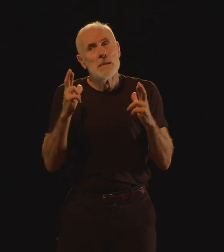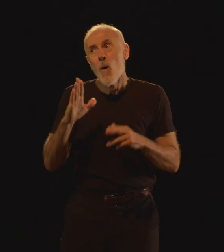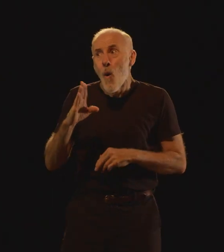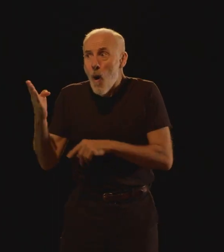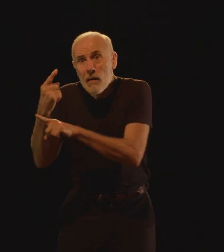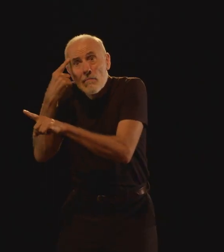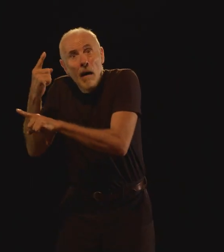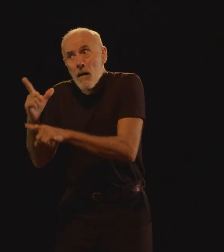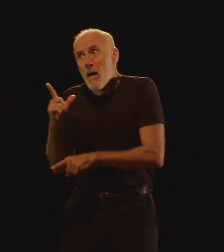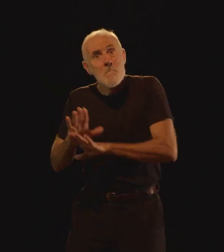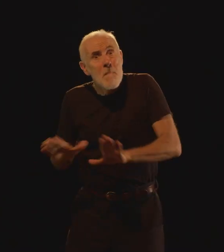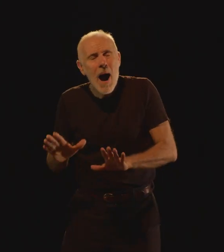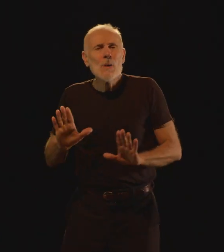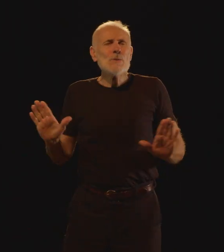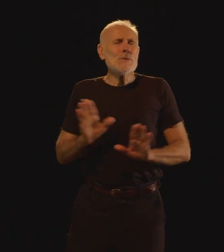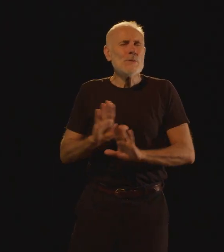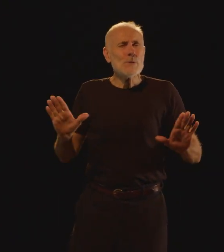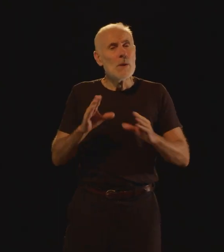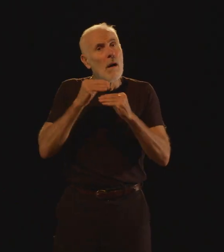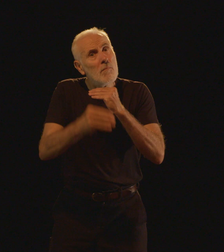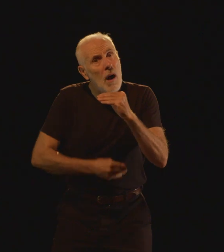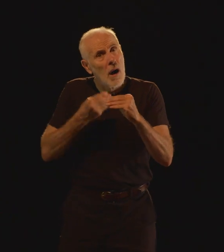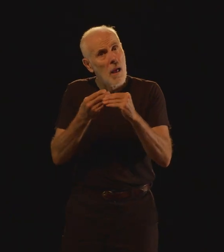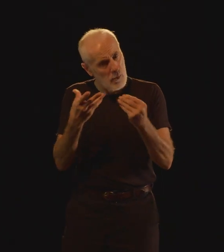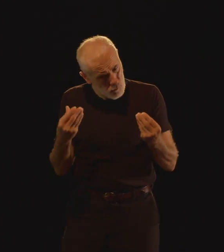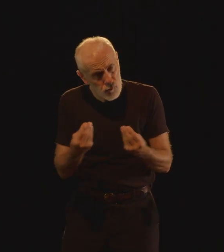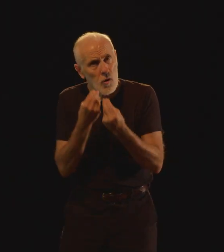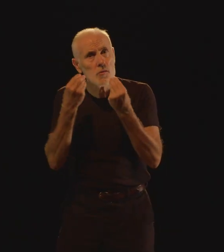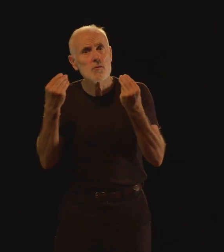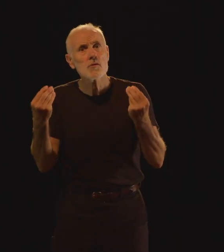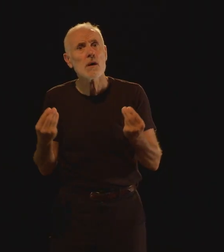autre y pense pas Danger pour la planète